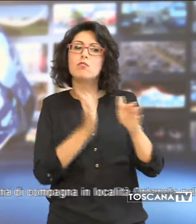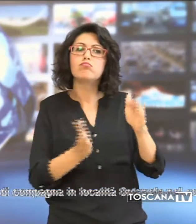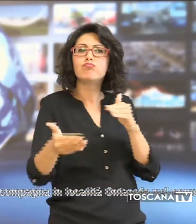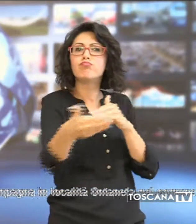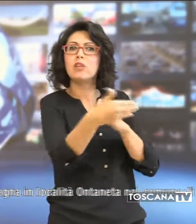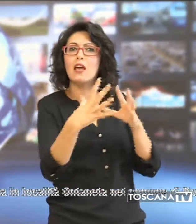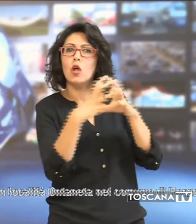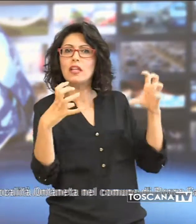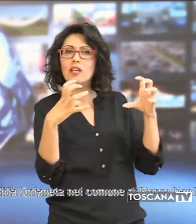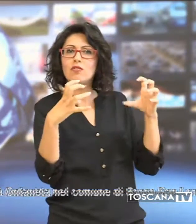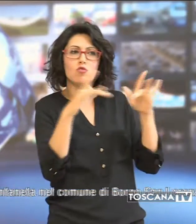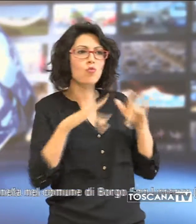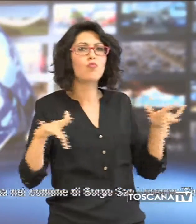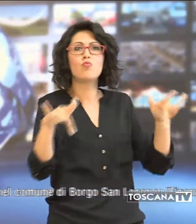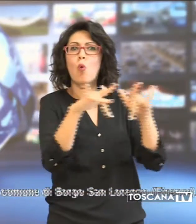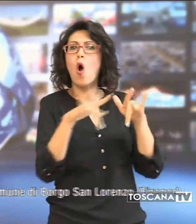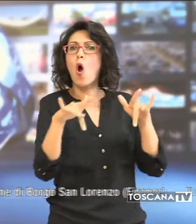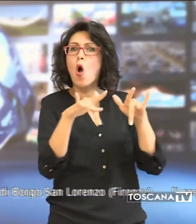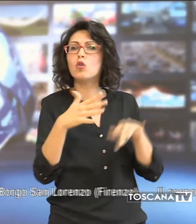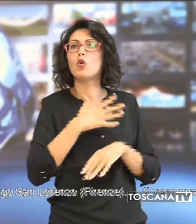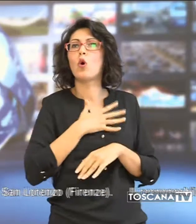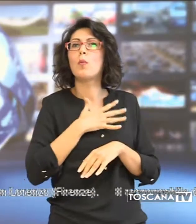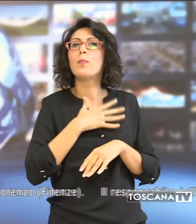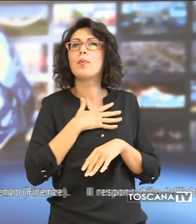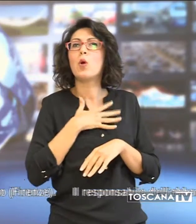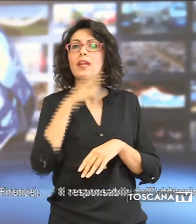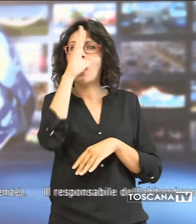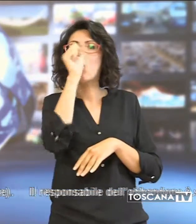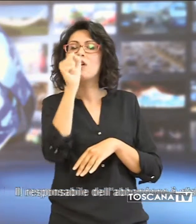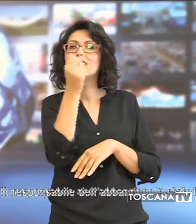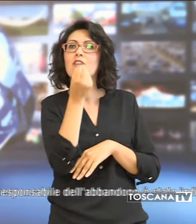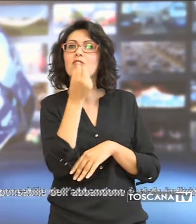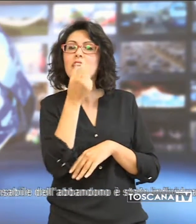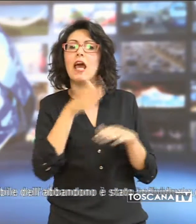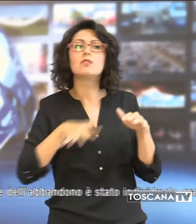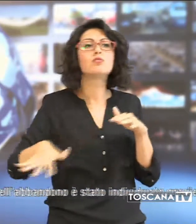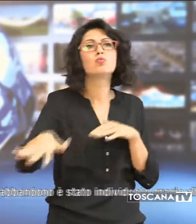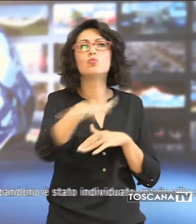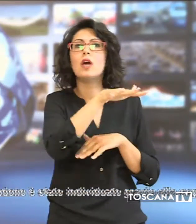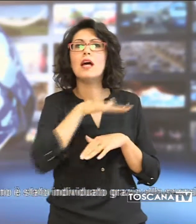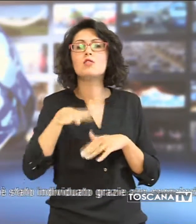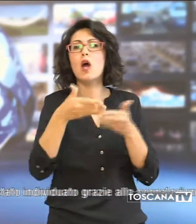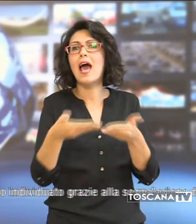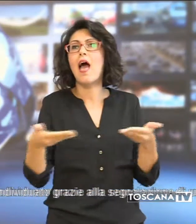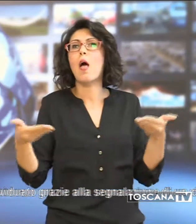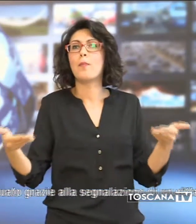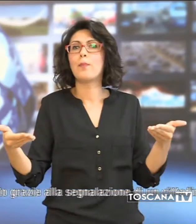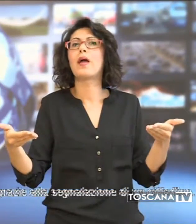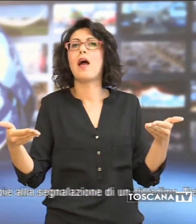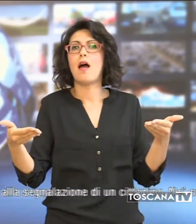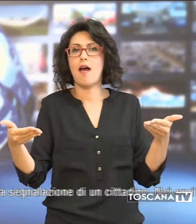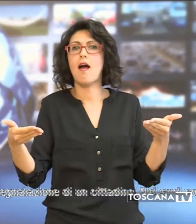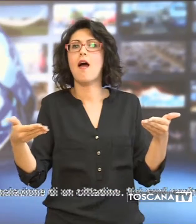disabitato di proprietà dell'Università di Firenze in una zona di campagna a